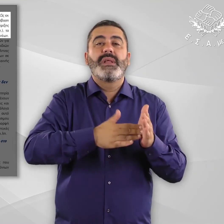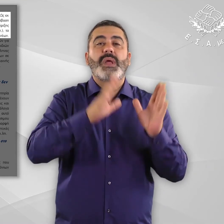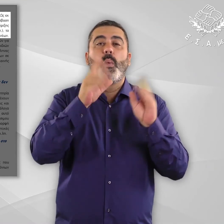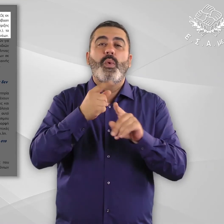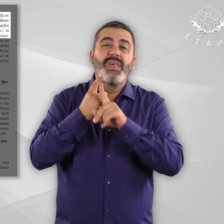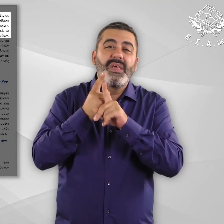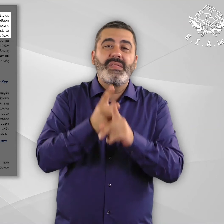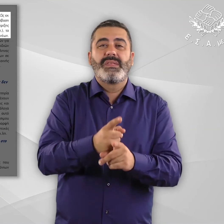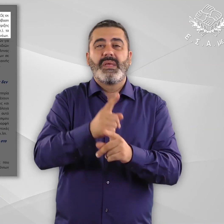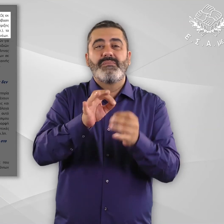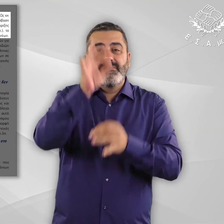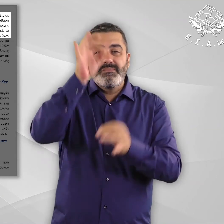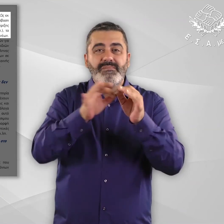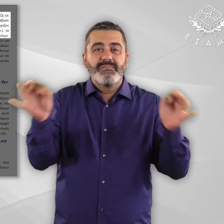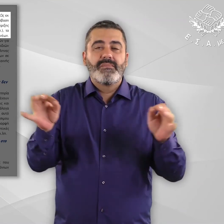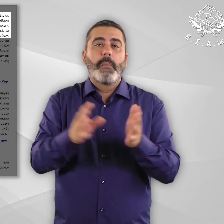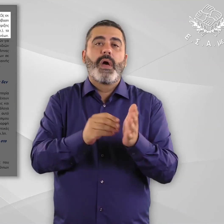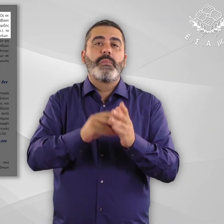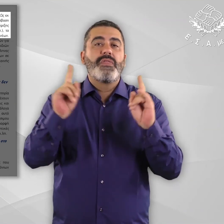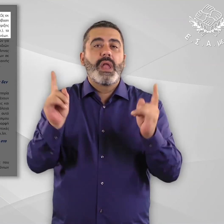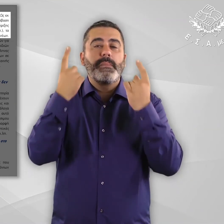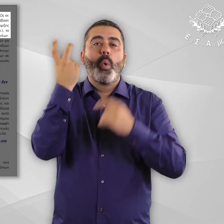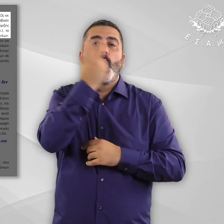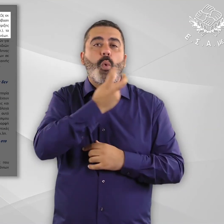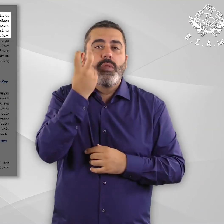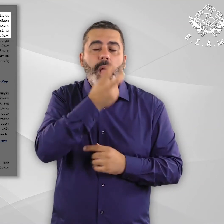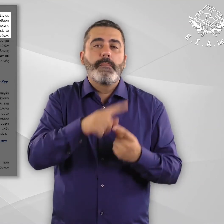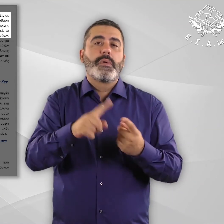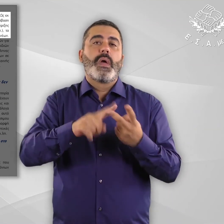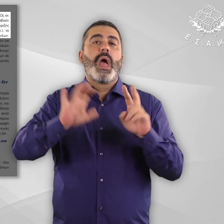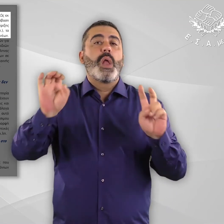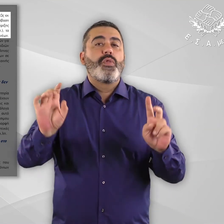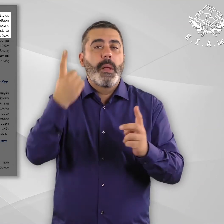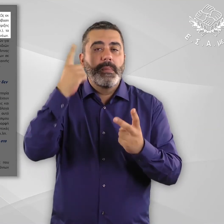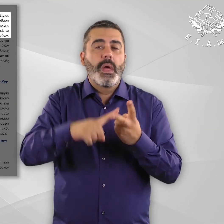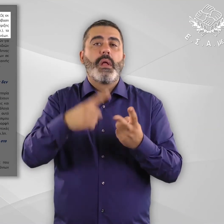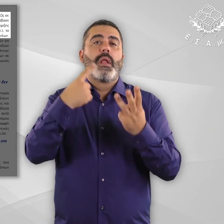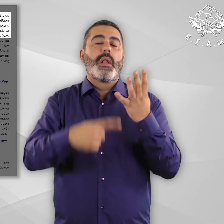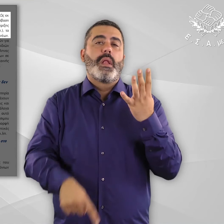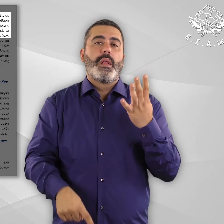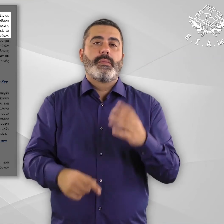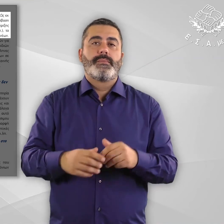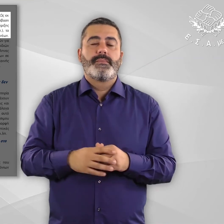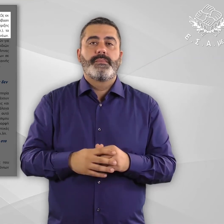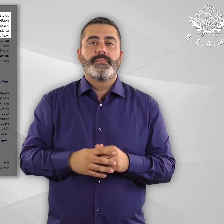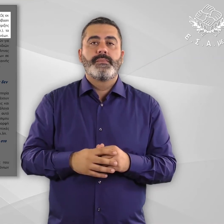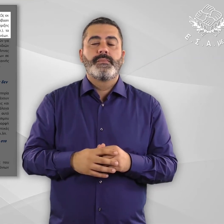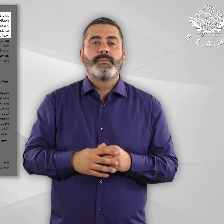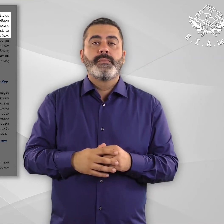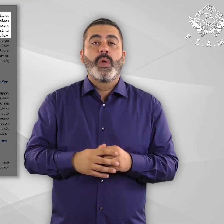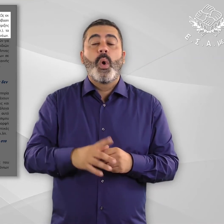πρόσβαση των παιδιών αυτών σε υπηρεσίες εξατομικευμένης στήριξης παρένθεση ειδικές θεραπείες όπως λογοθεραπεία,